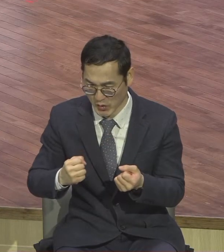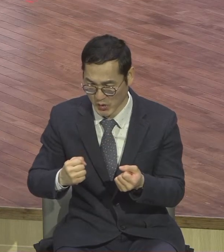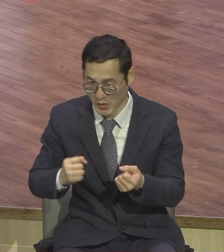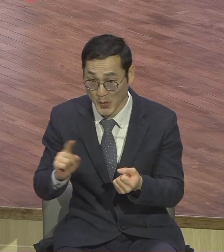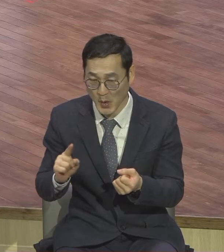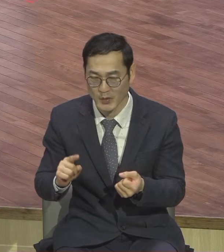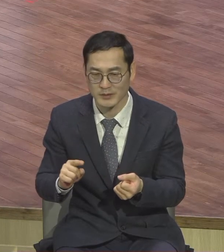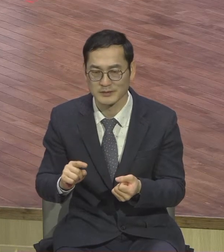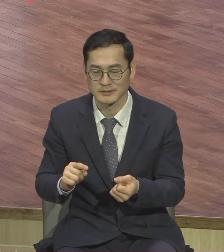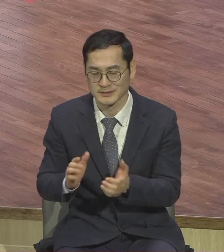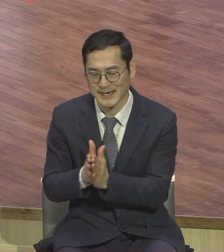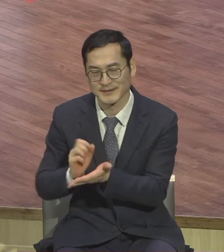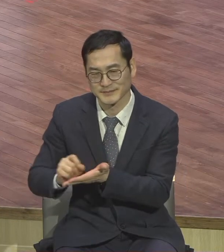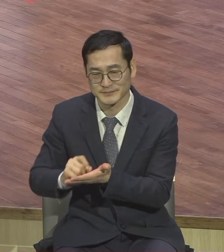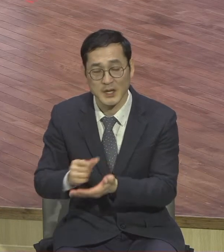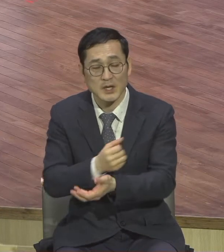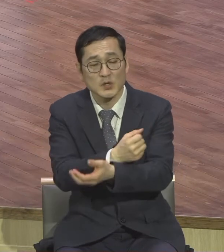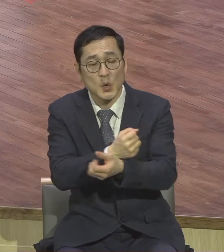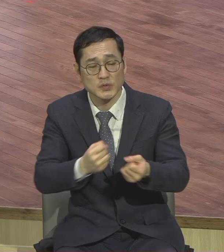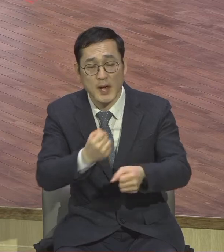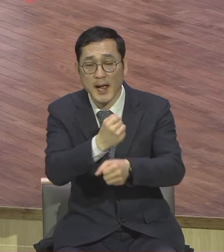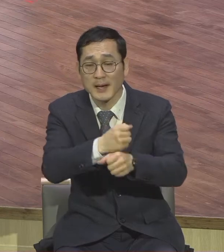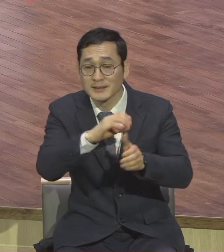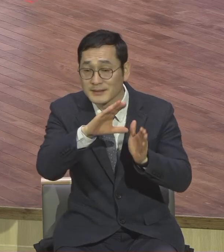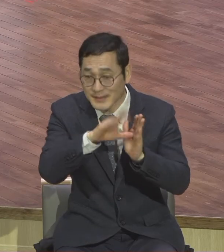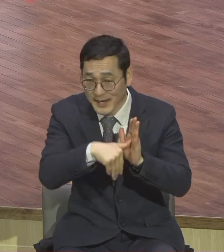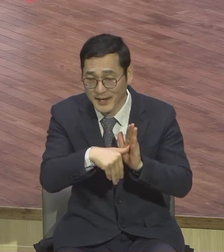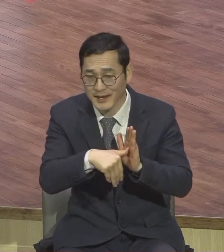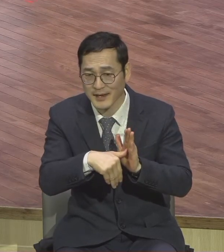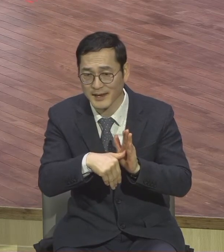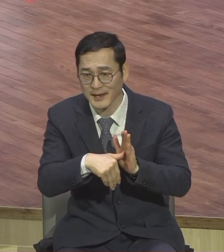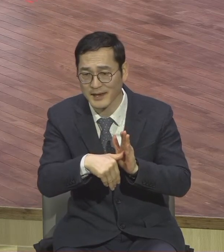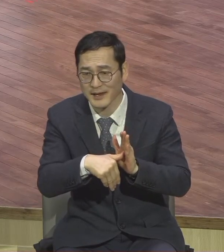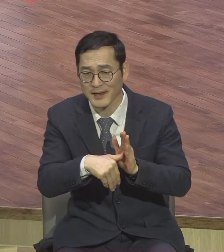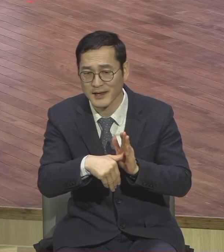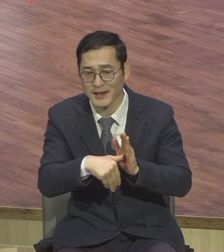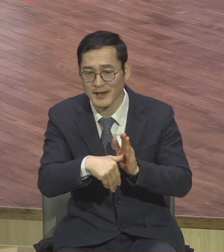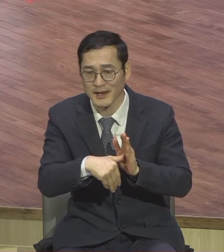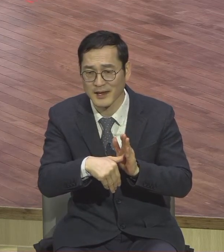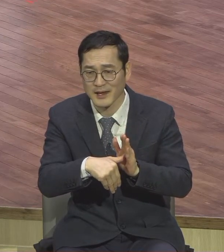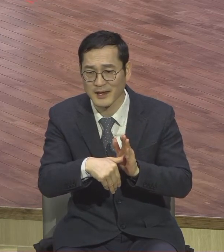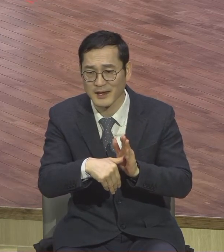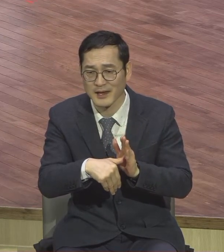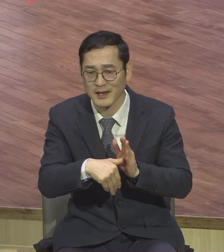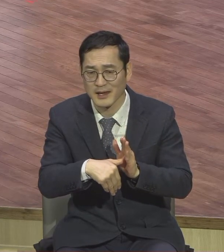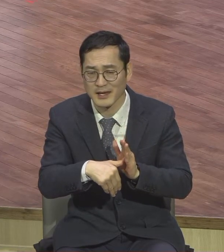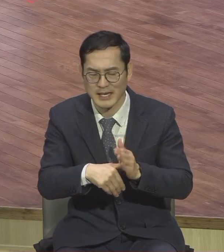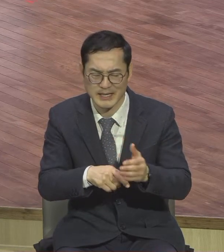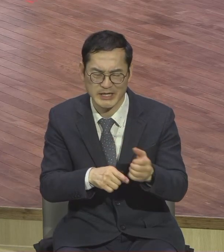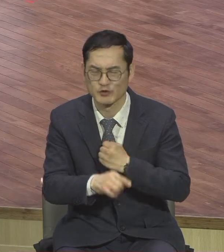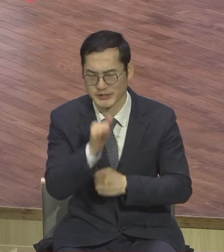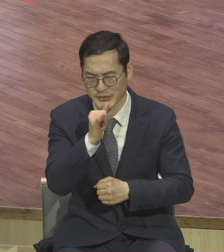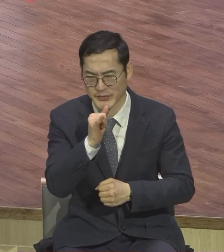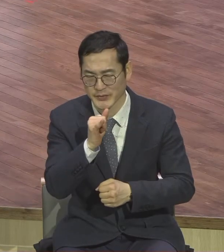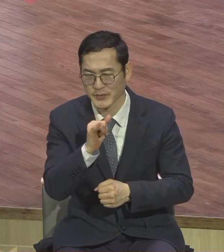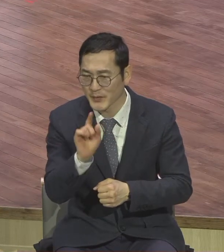해야 하는 데는 매우 현실적인 이유가 있습니다 누군가 나에게